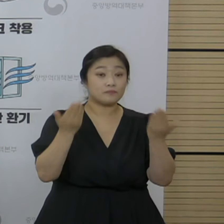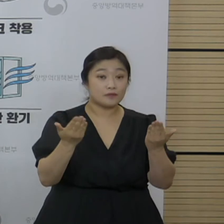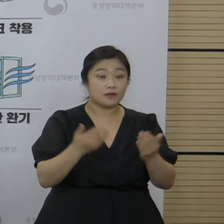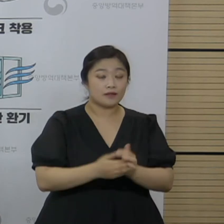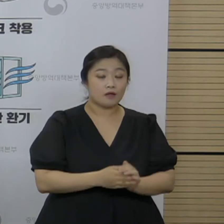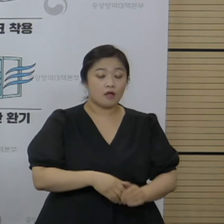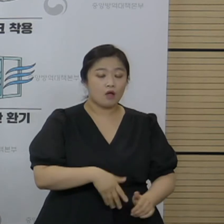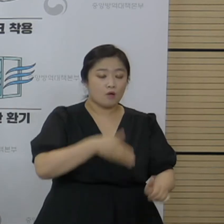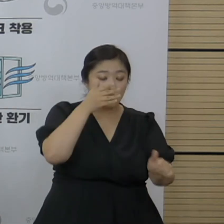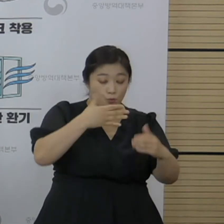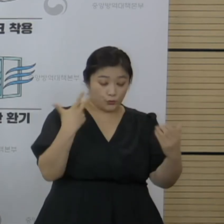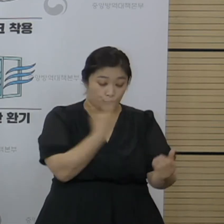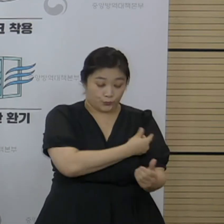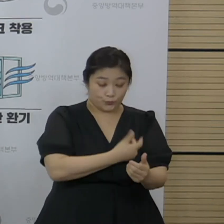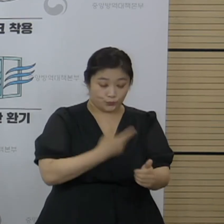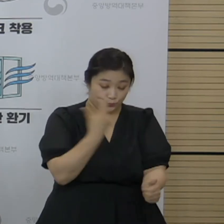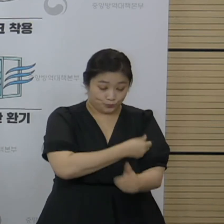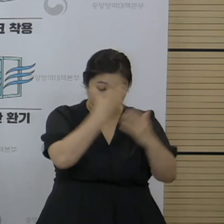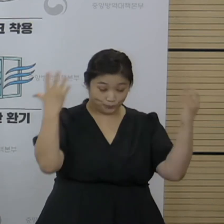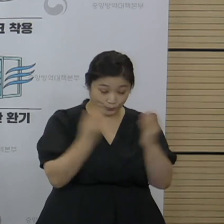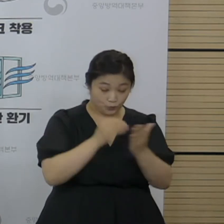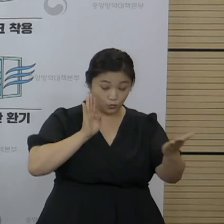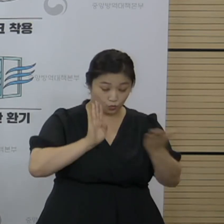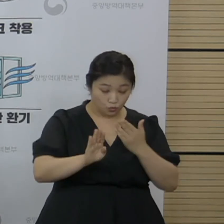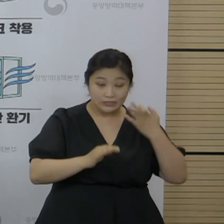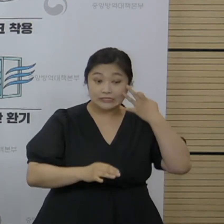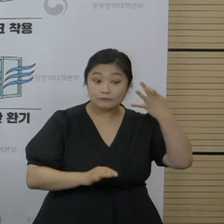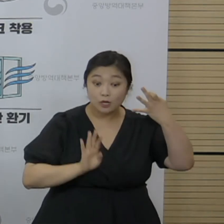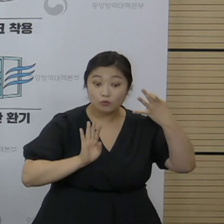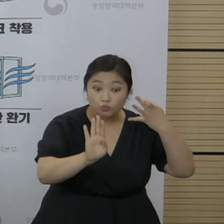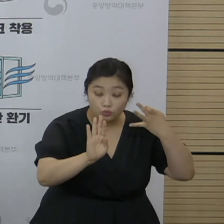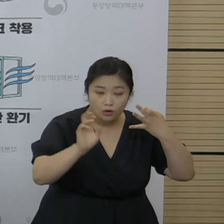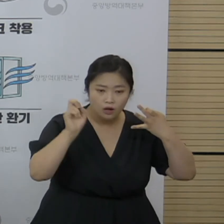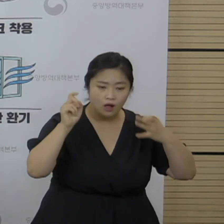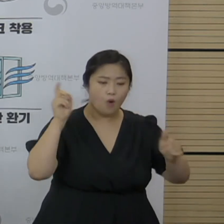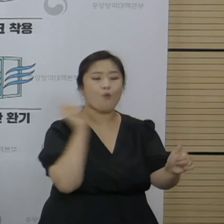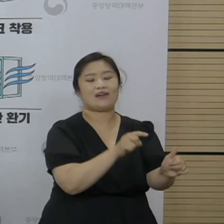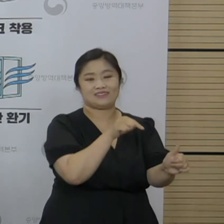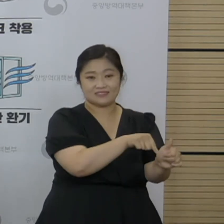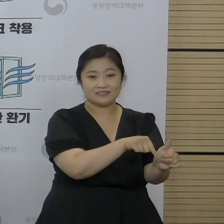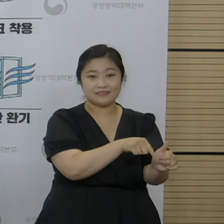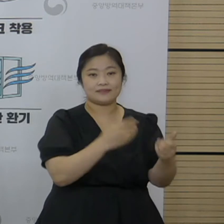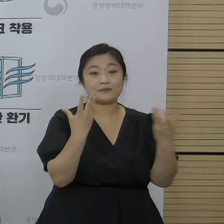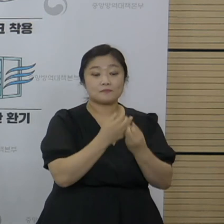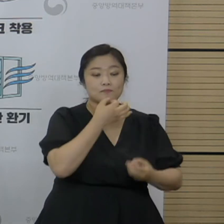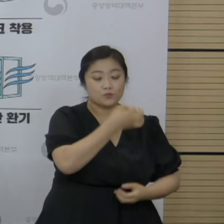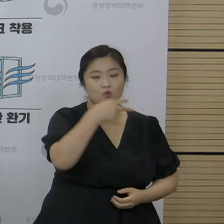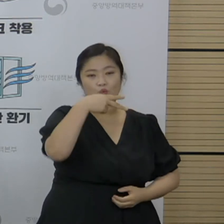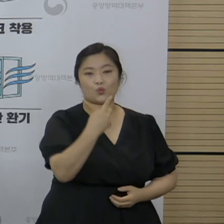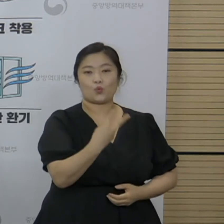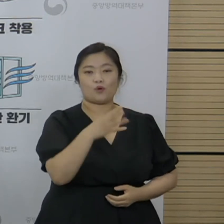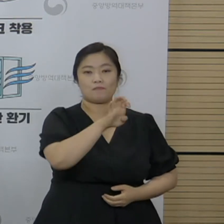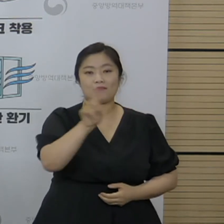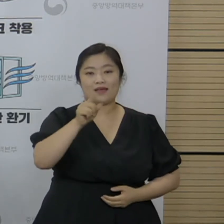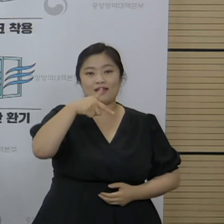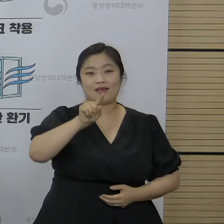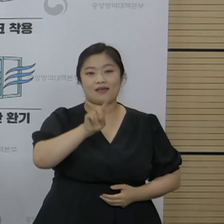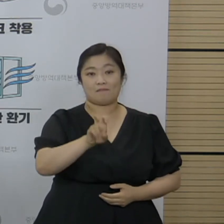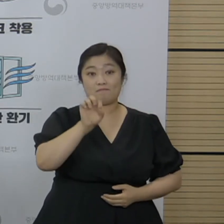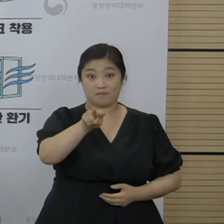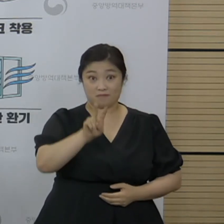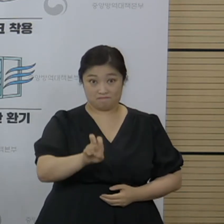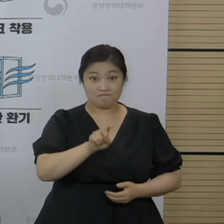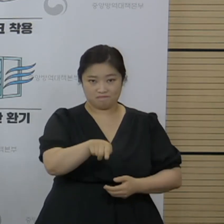접종을 완료한 이후에 14일 경과한 다음에 확진된 사례를 저희들이 돌파 감염 추정 사례로 보고 있습니다.